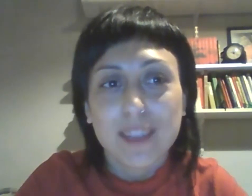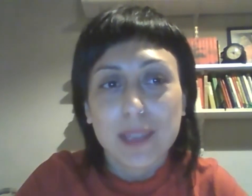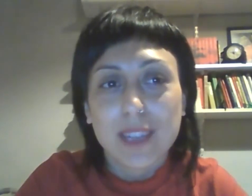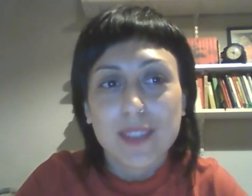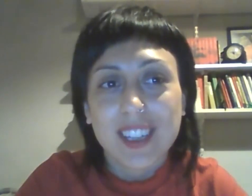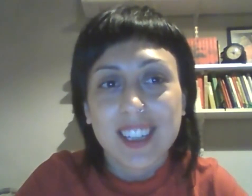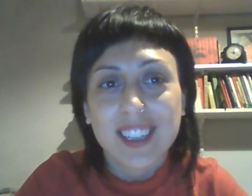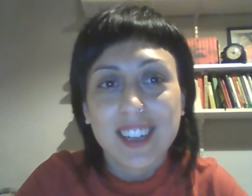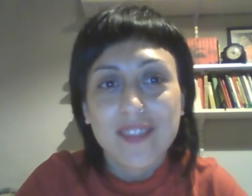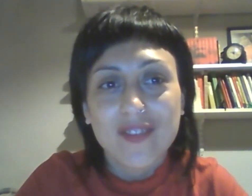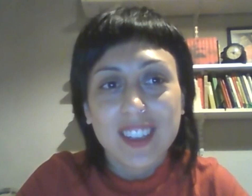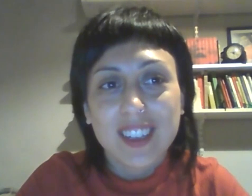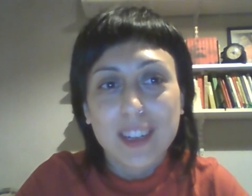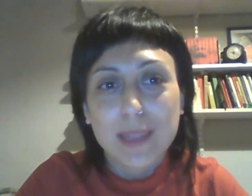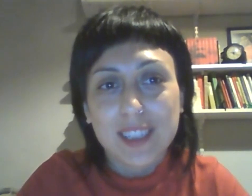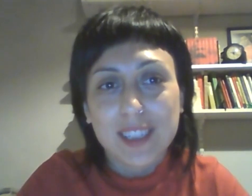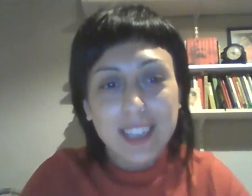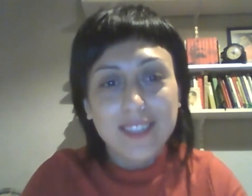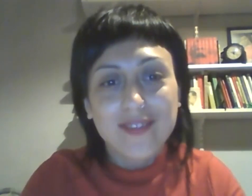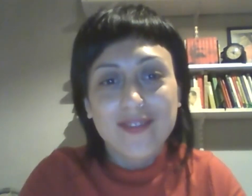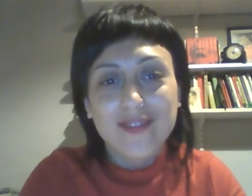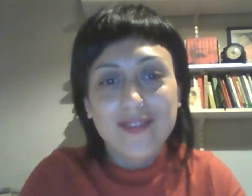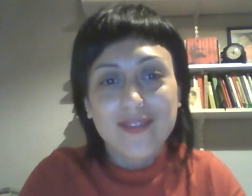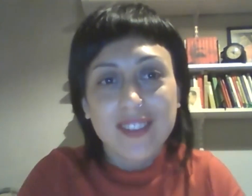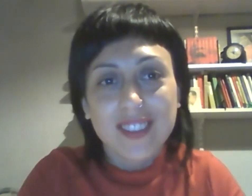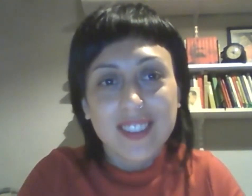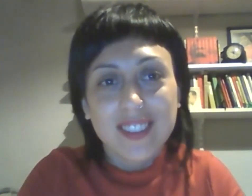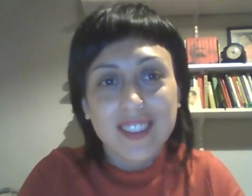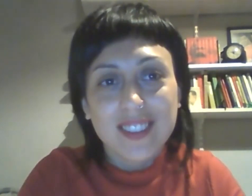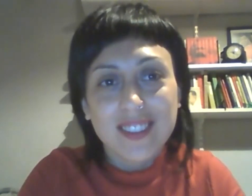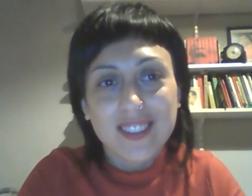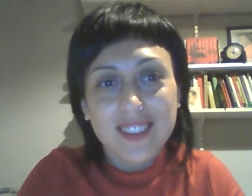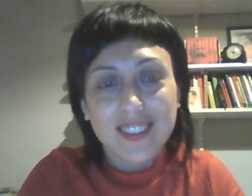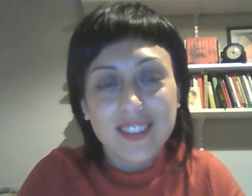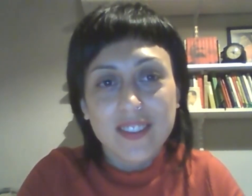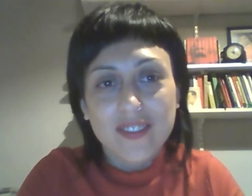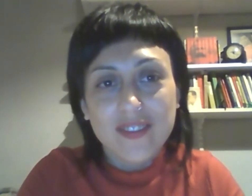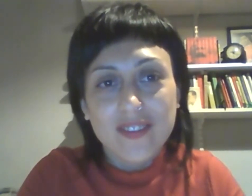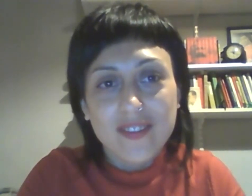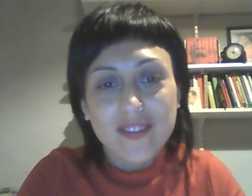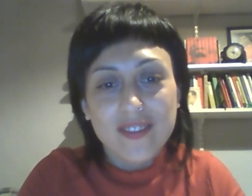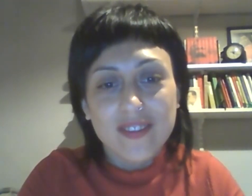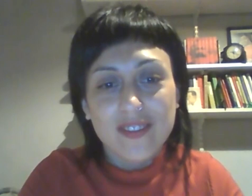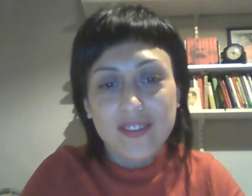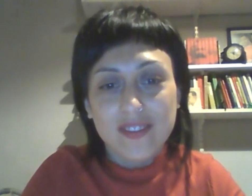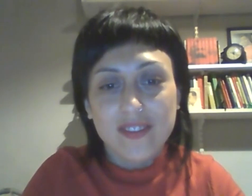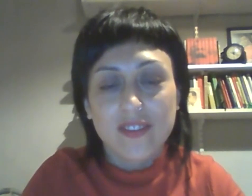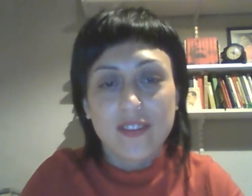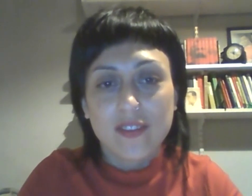invitamos Alejandra a participar Bueno bueno muchas gracias bueno también yo